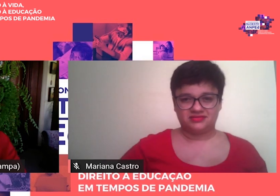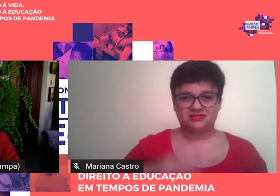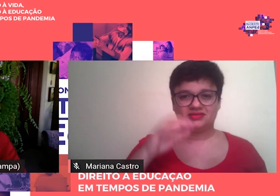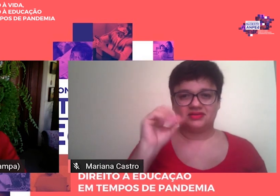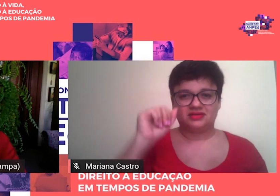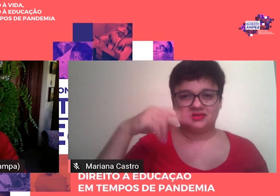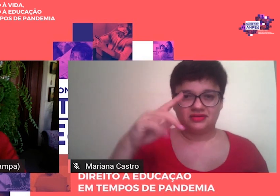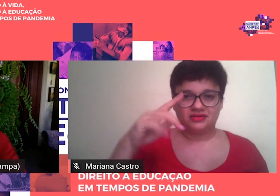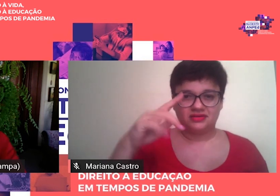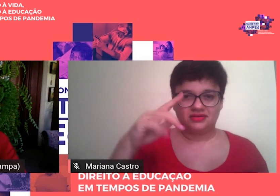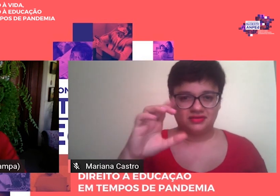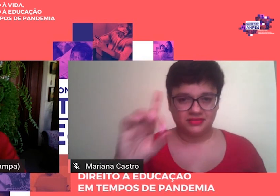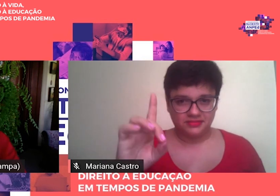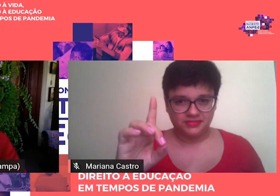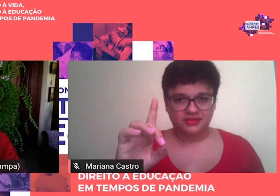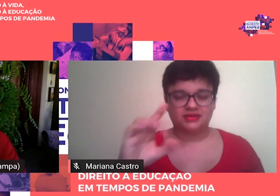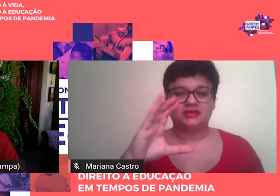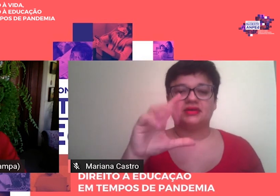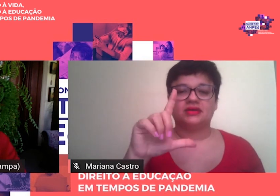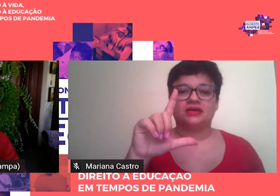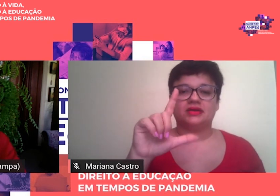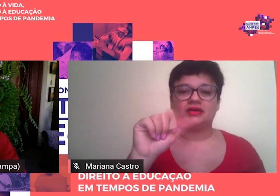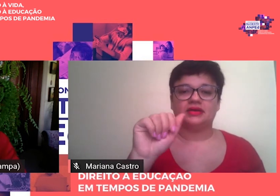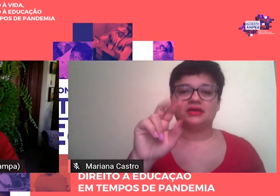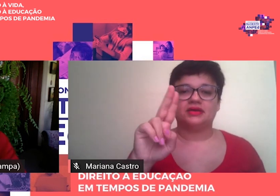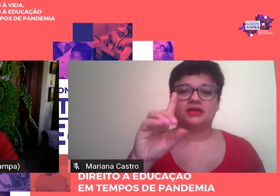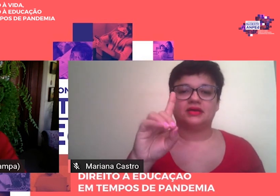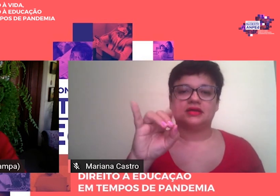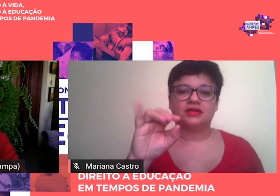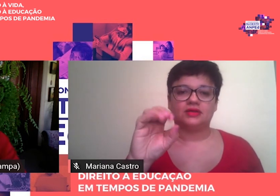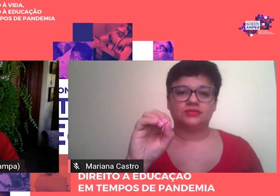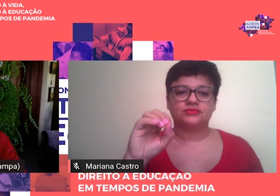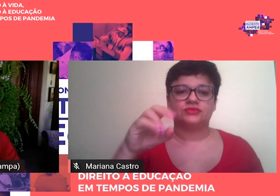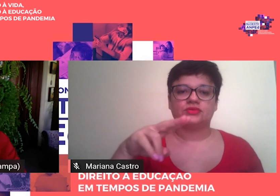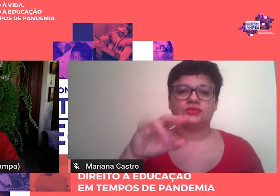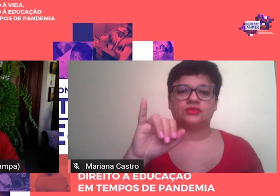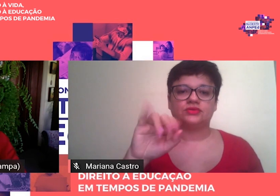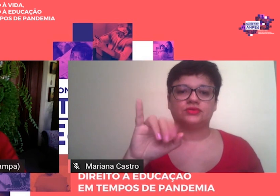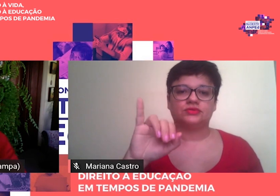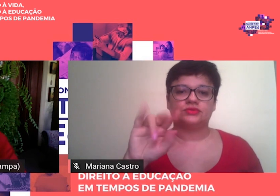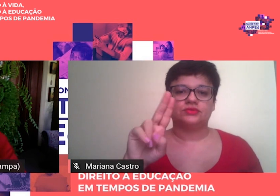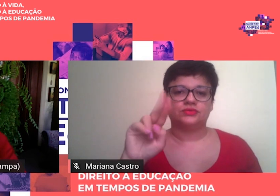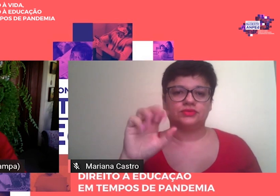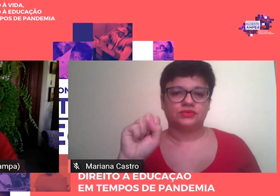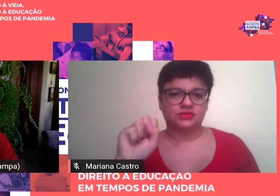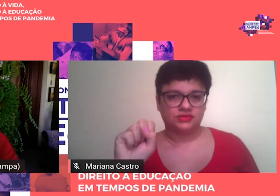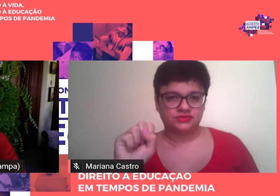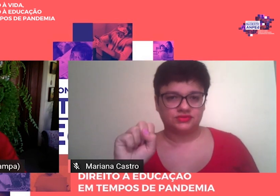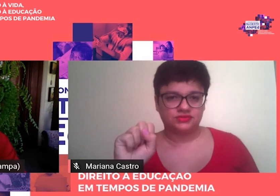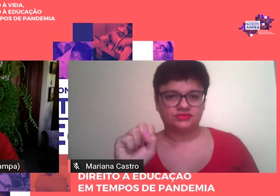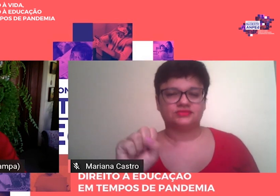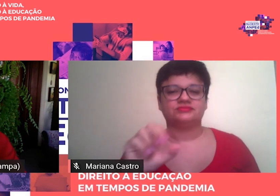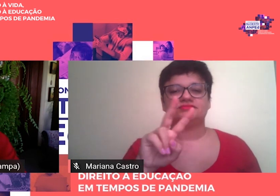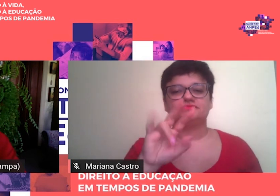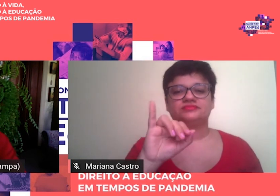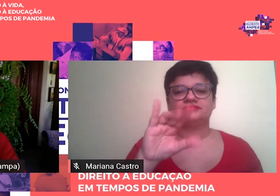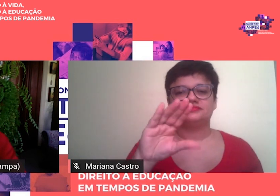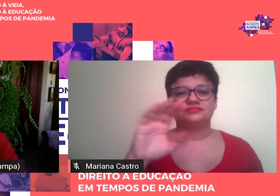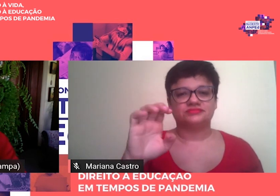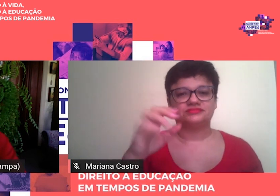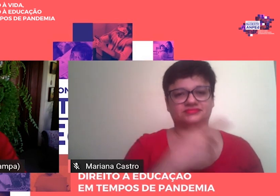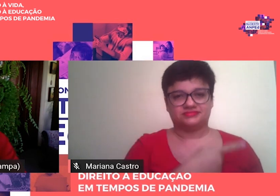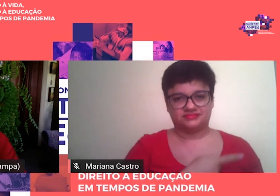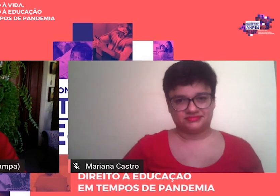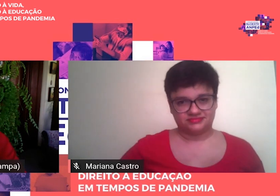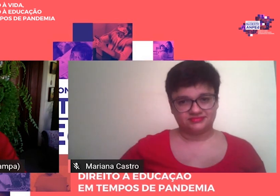vice-presidente nordeste, Miriam Fábia, vice-presidente da Centro-Oeste, e eu colaboramos,